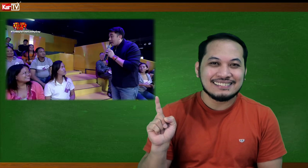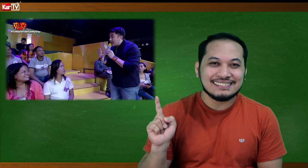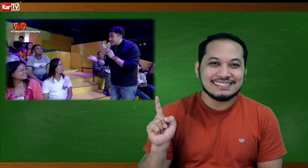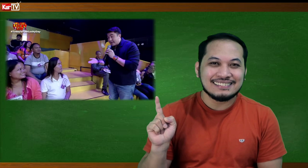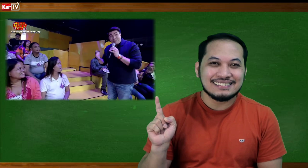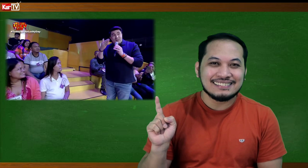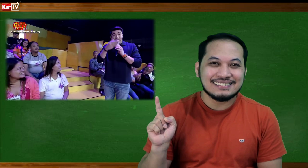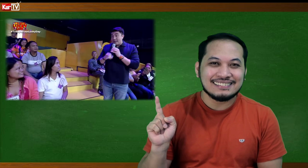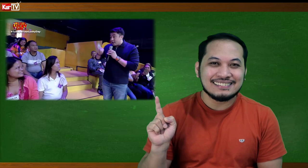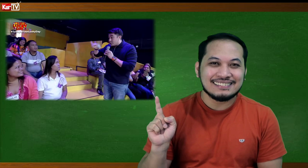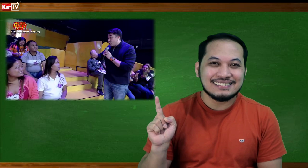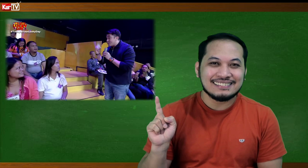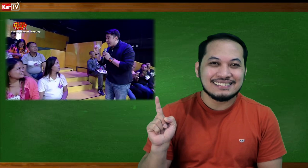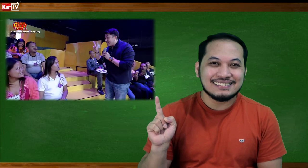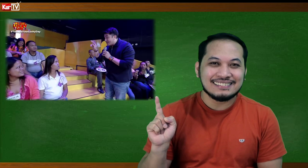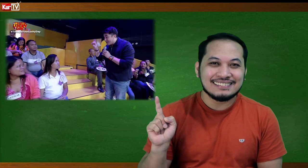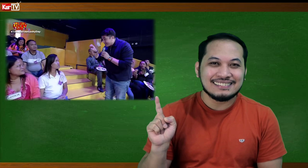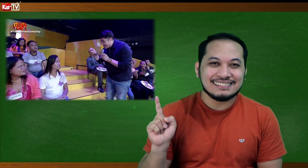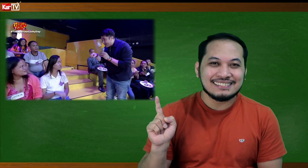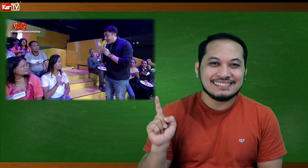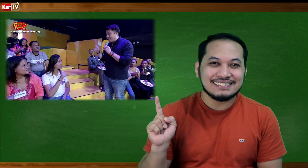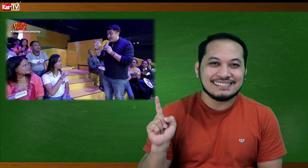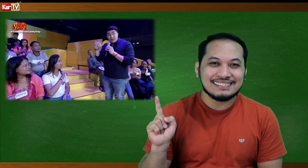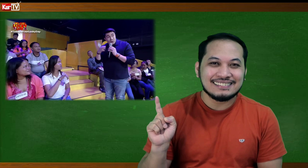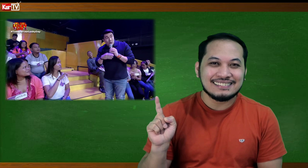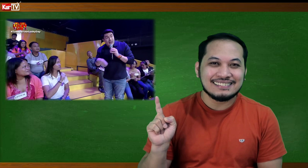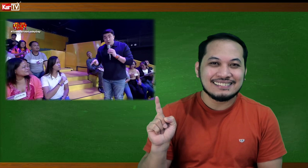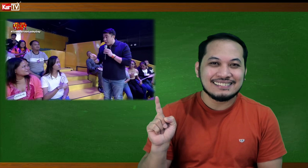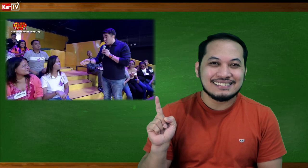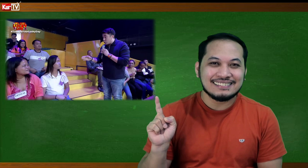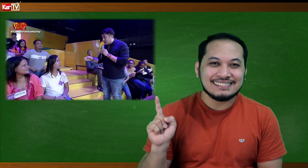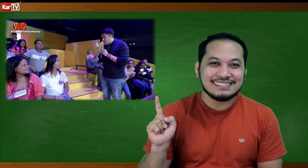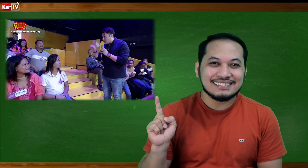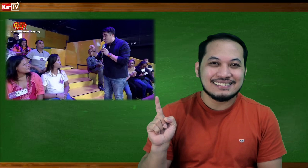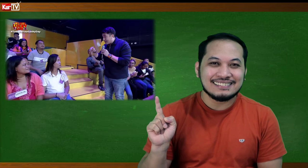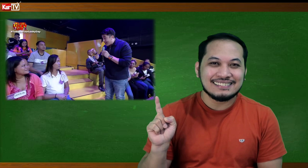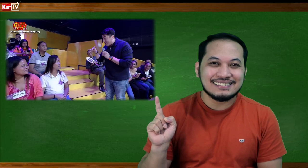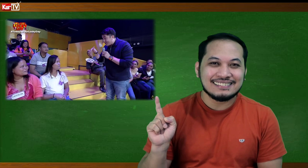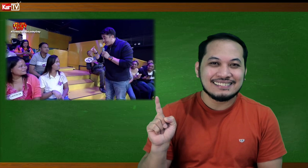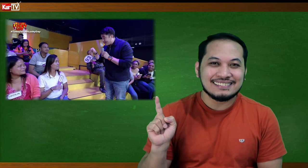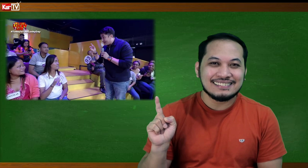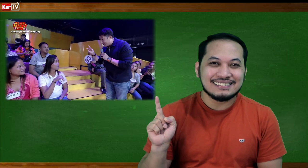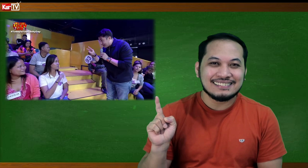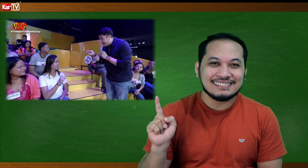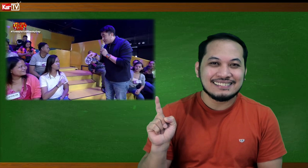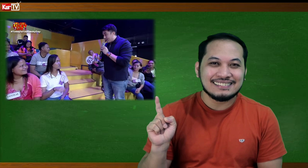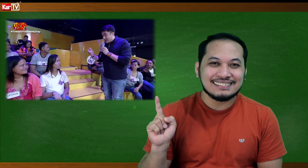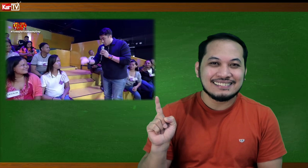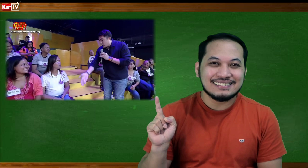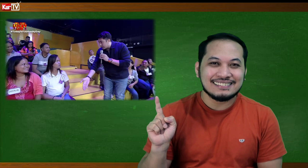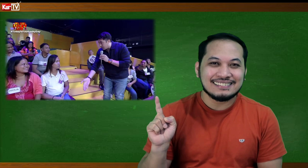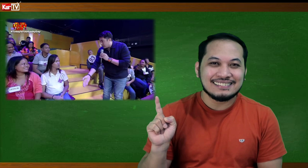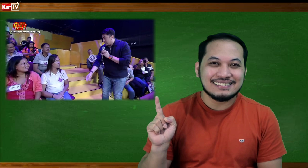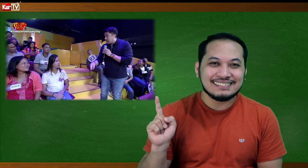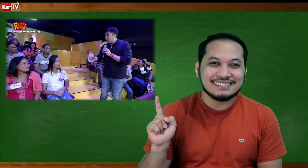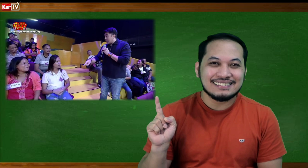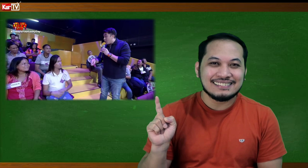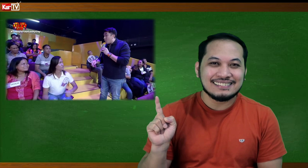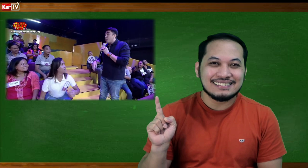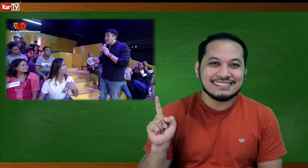Kasi kanina, joke tayo. Okay? So, ito ngayon, gusto mo sumayaw. Okay, so, ito. Ikaw, pwede